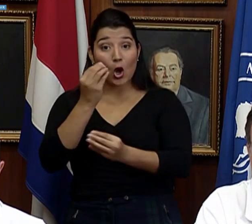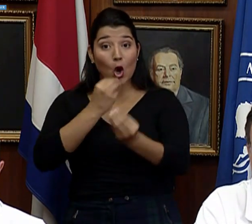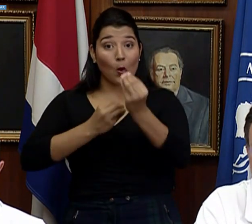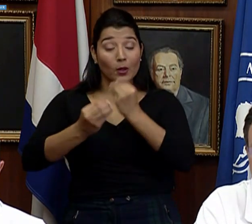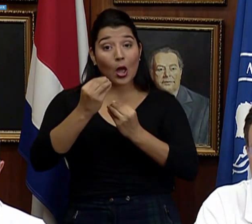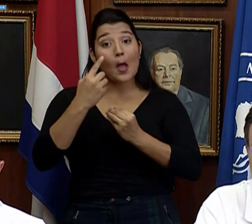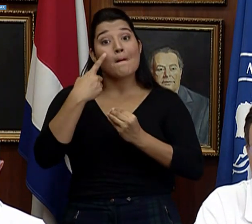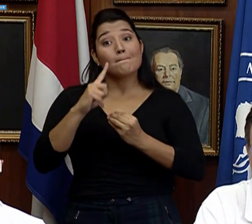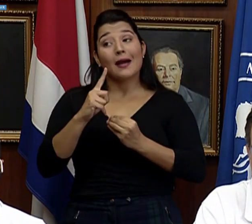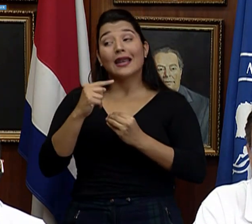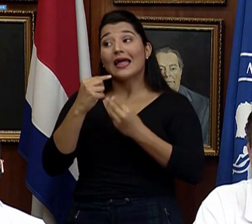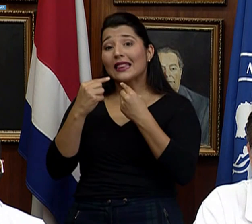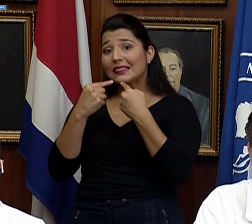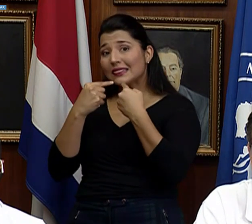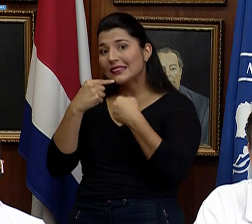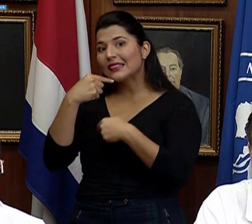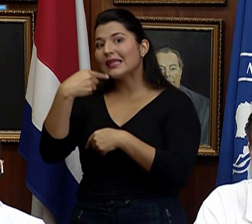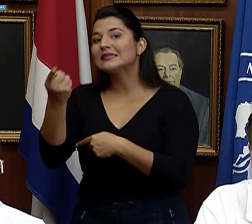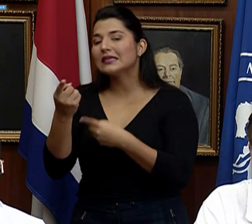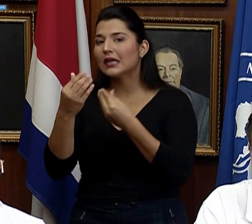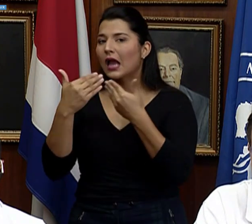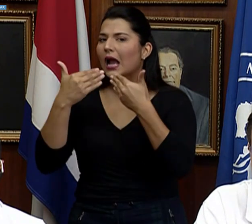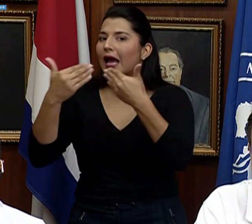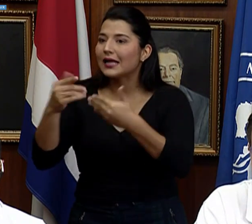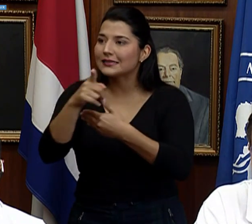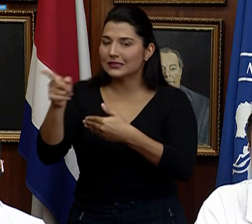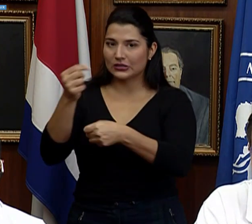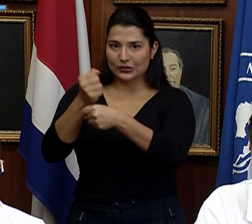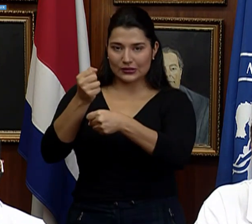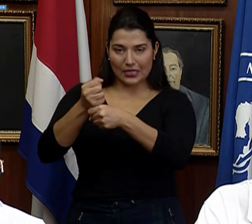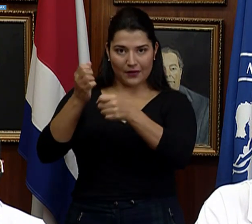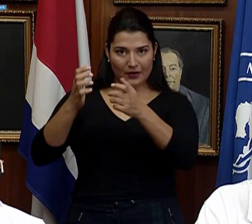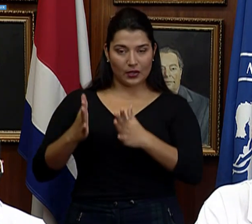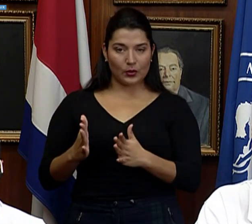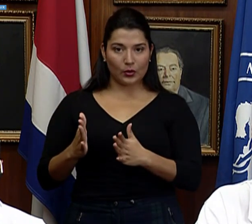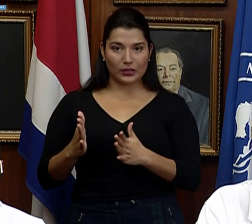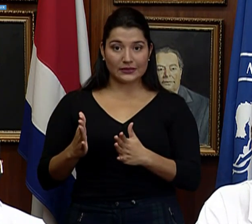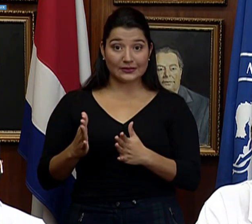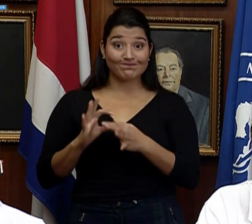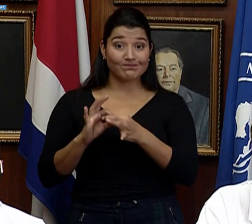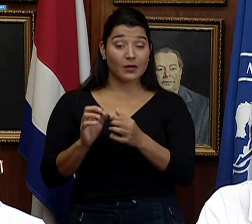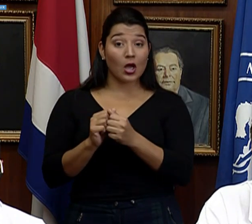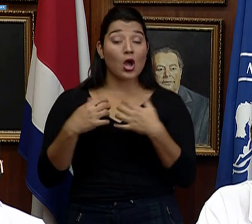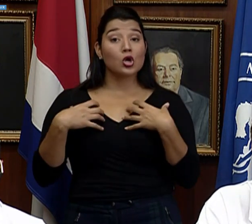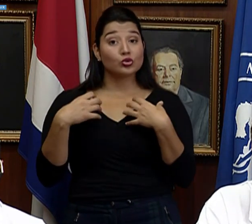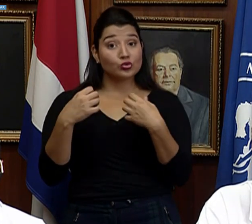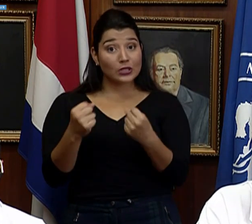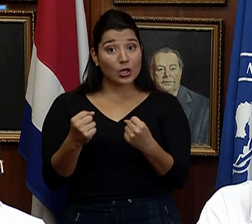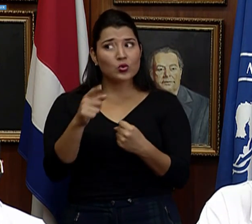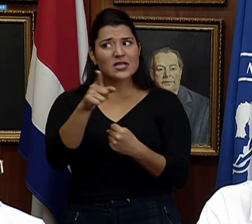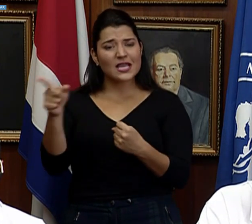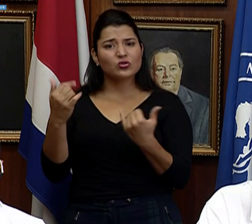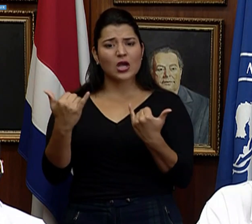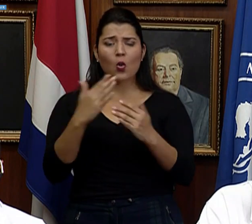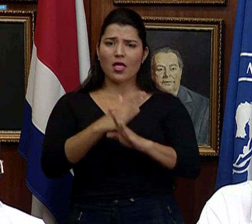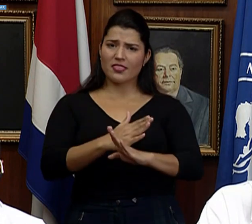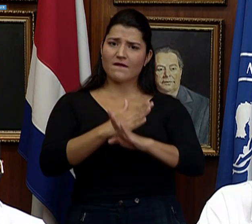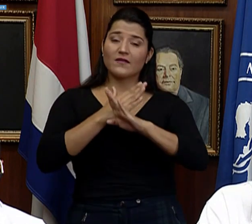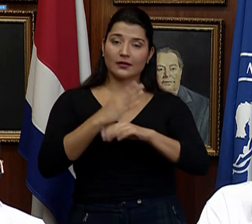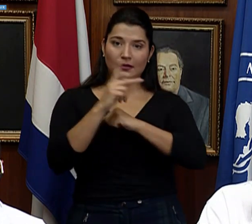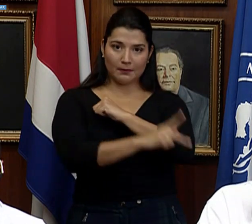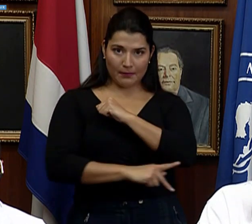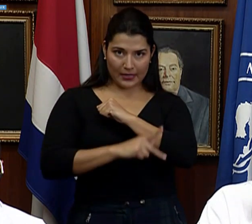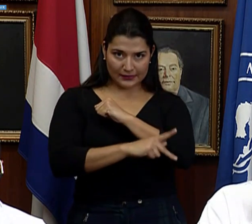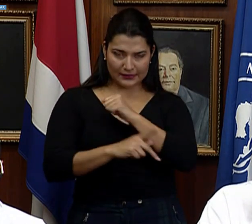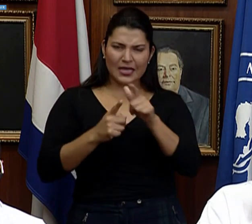agradecerle a todo este personal sanitario que nos está defendiendo hoy y así que